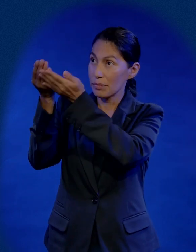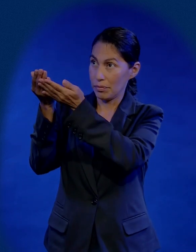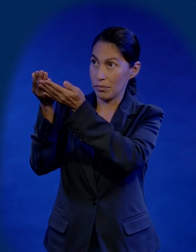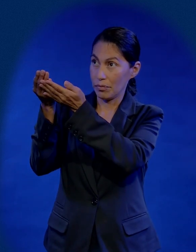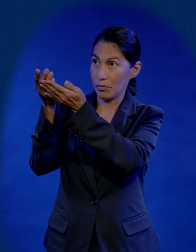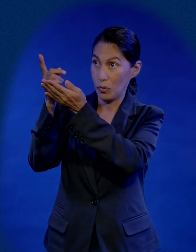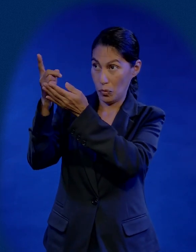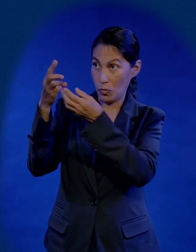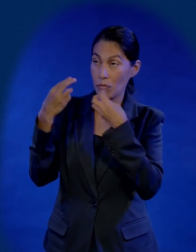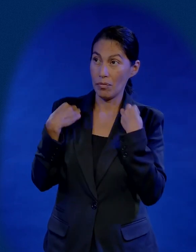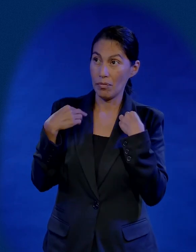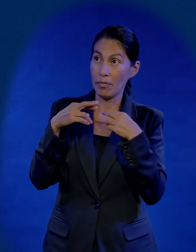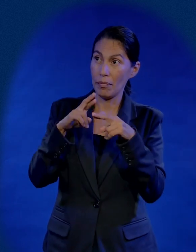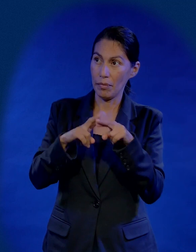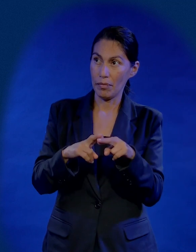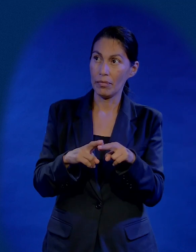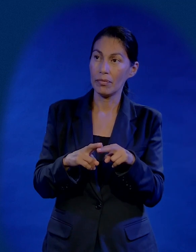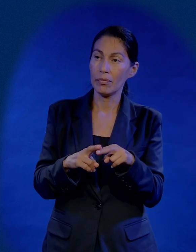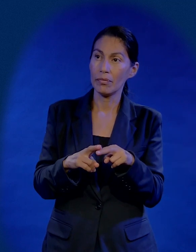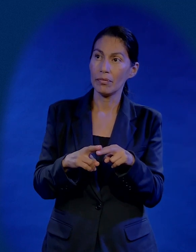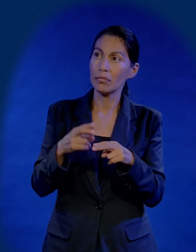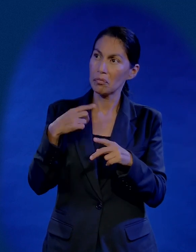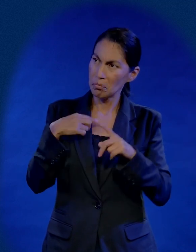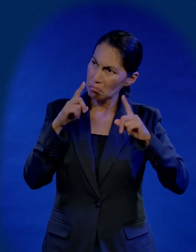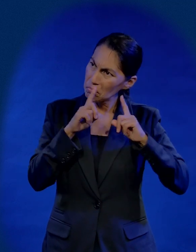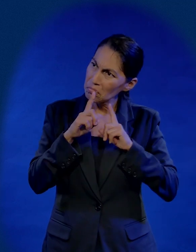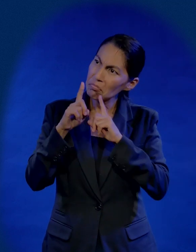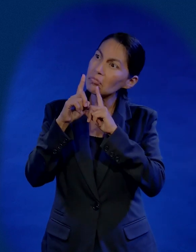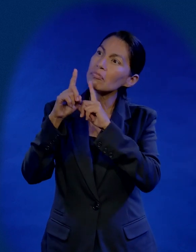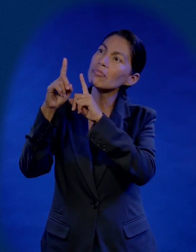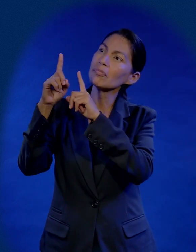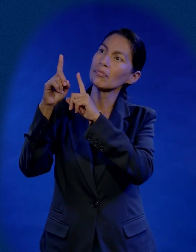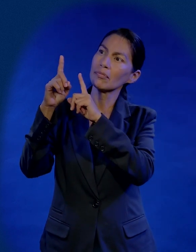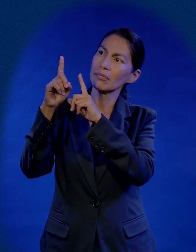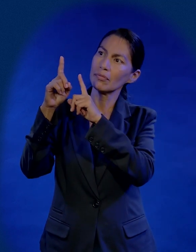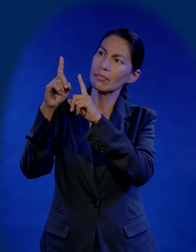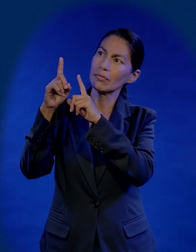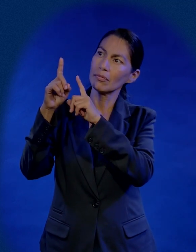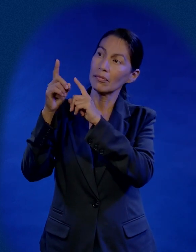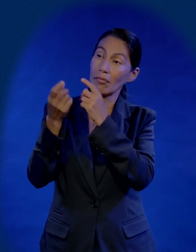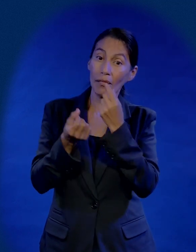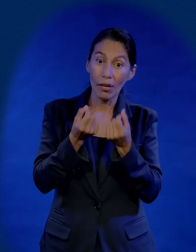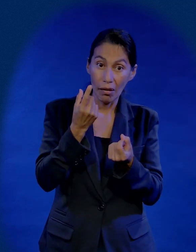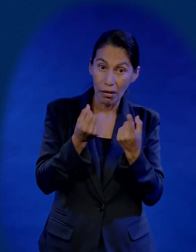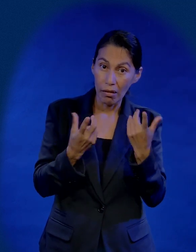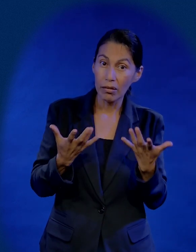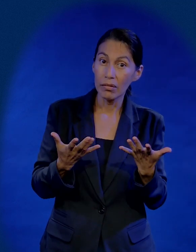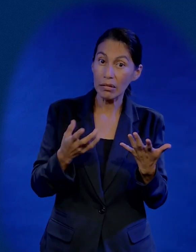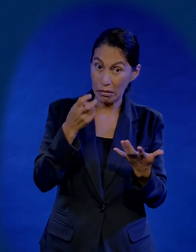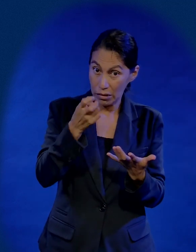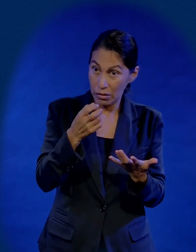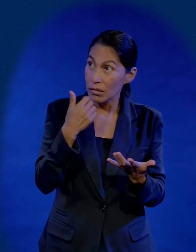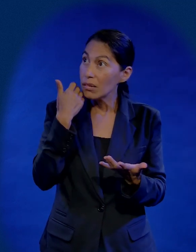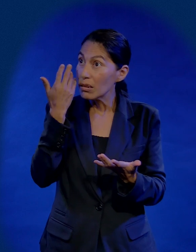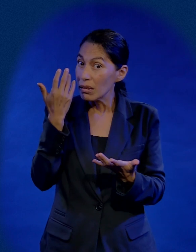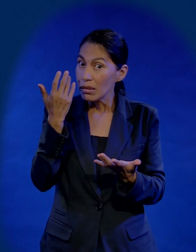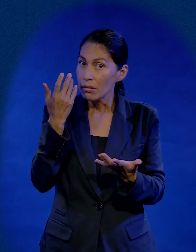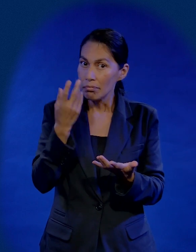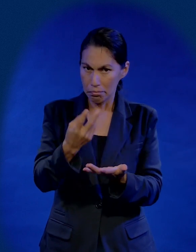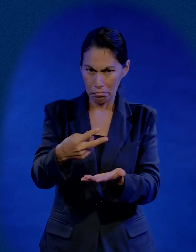disposición tú eres el maestro yo tu seguido si alguien quiere